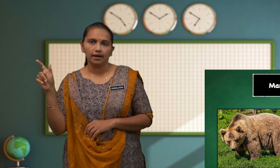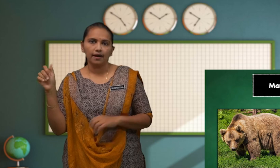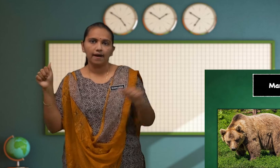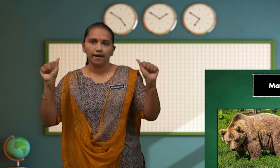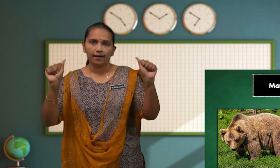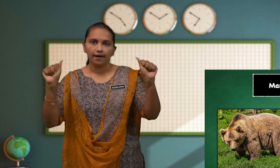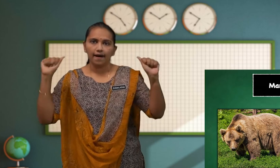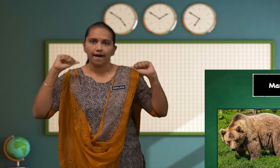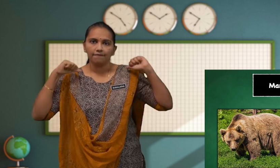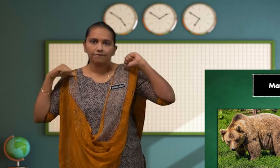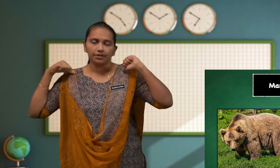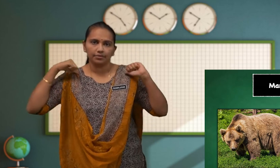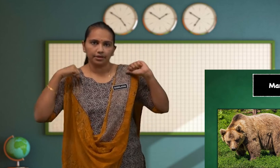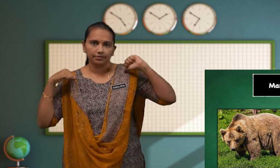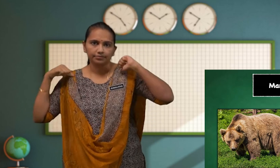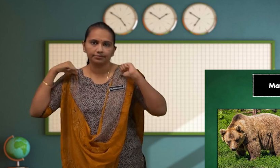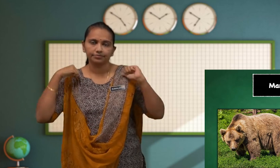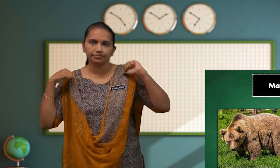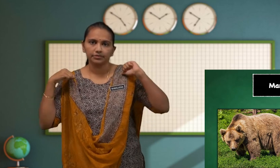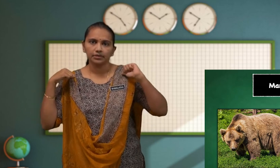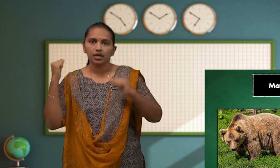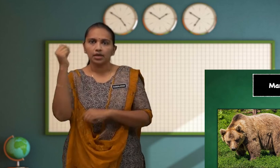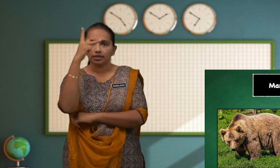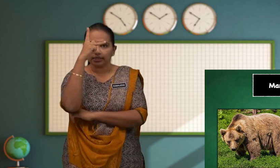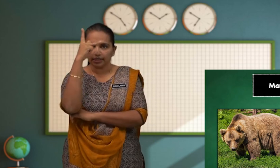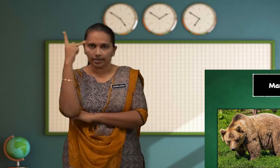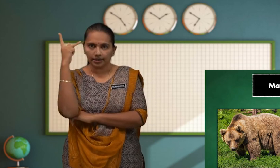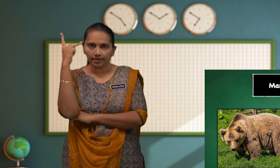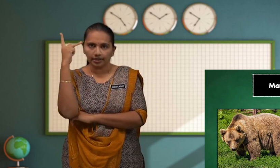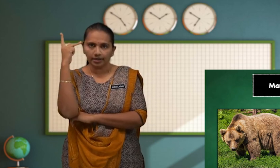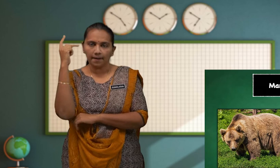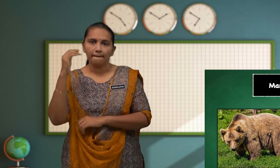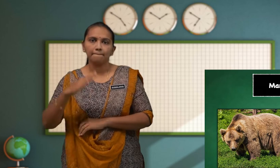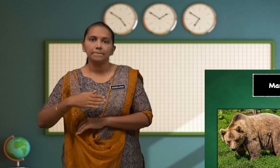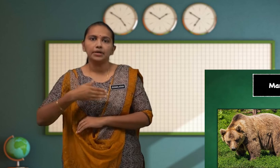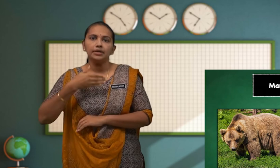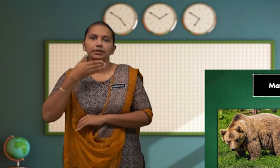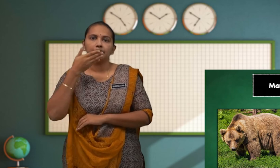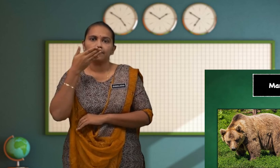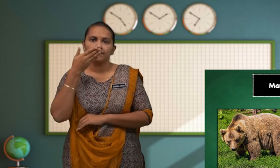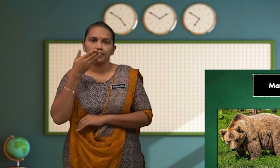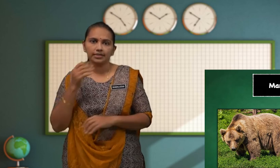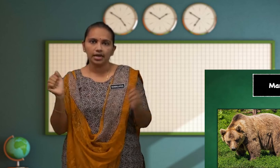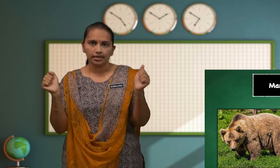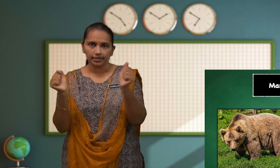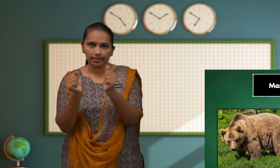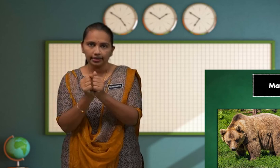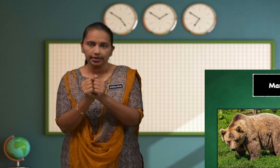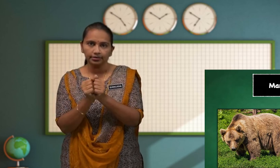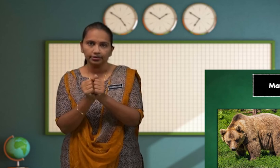Amphibia Kerana Bernafas Dengan